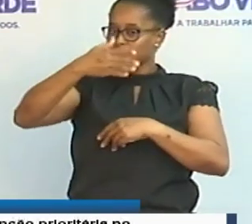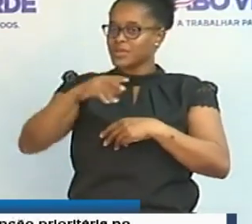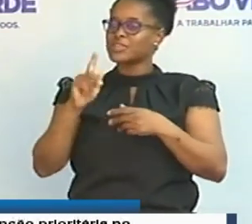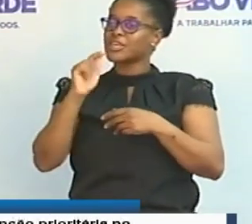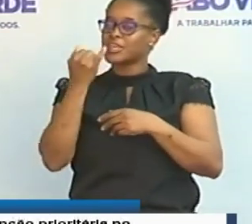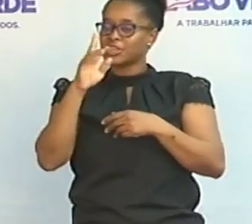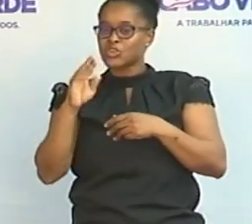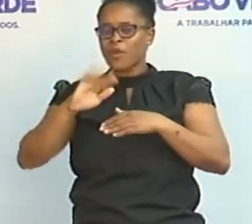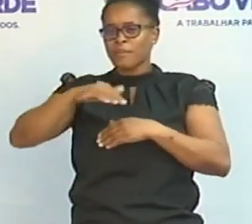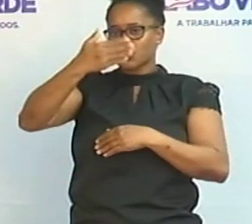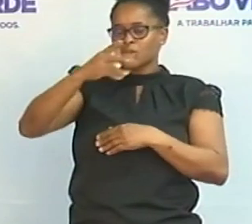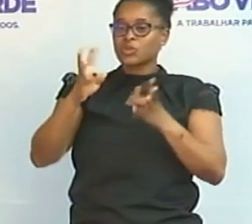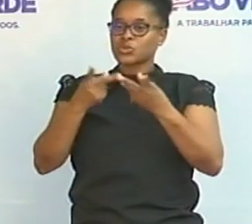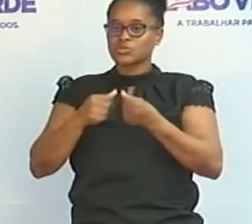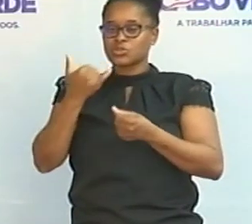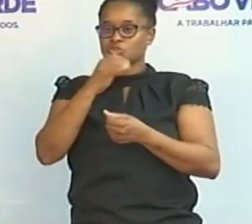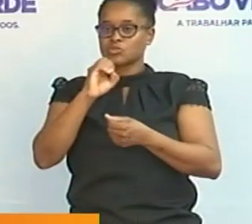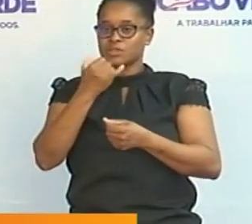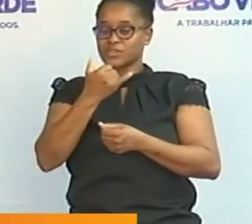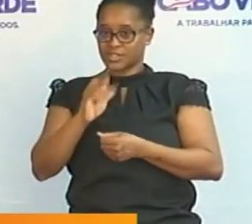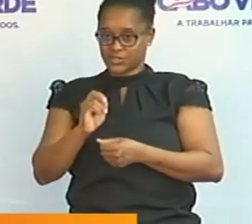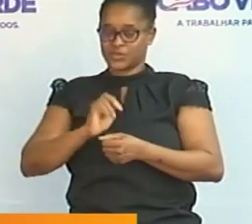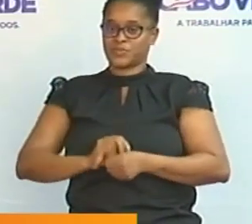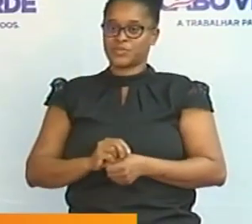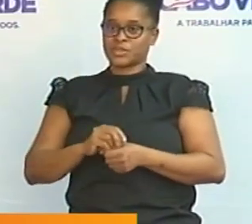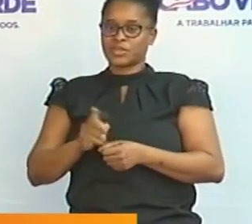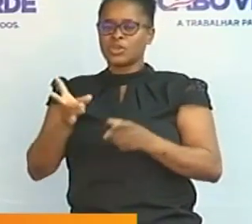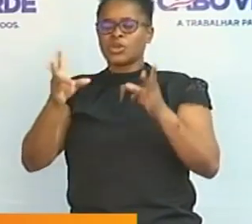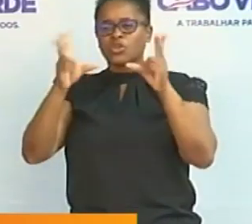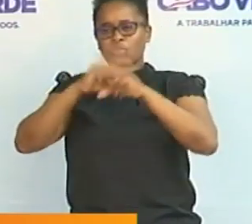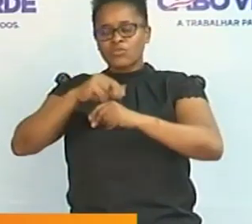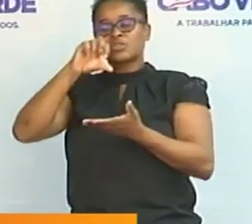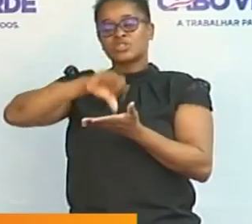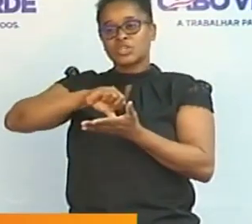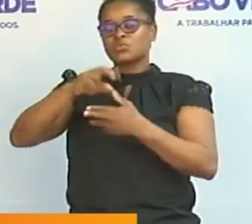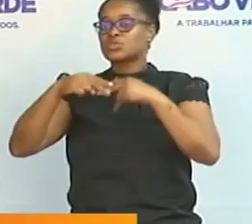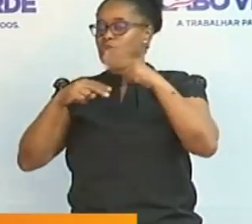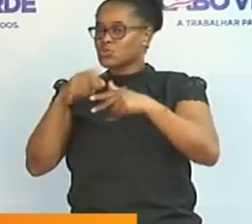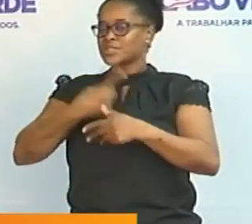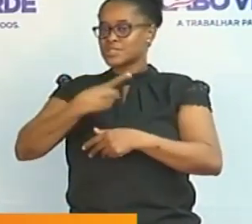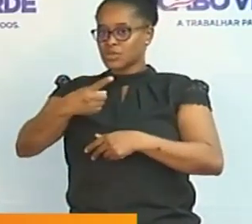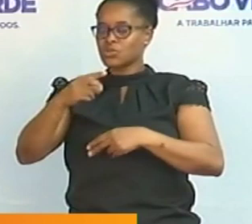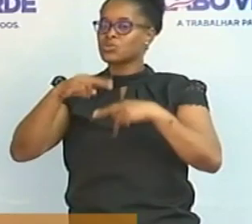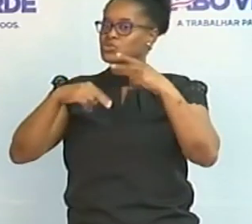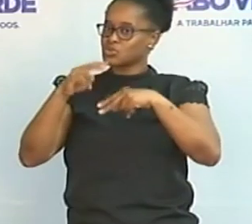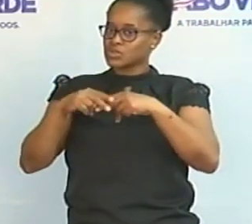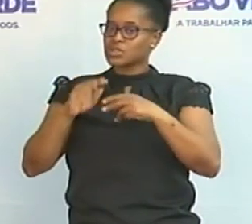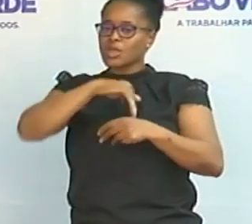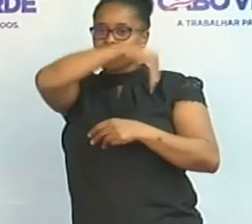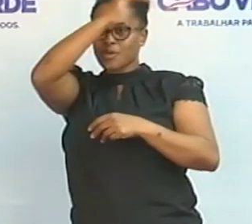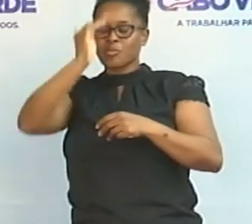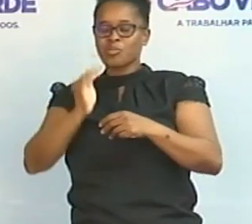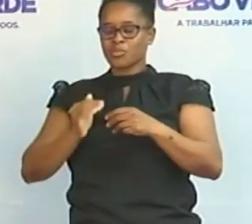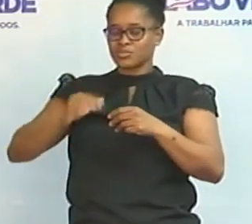eixos prioritários do orçamento de 2023. 900 saúdos serão construídos em Monte